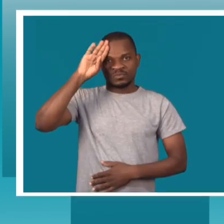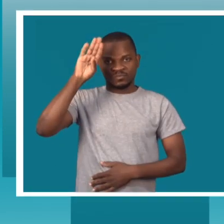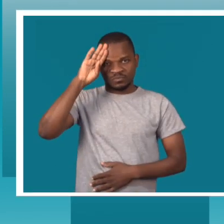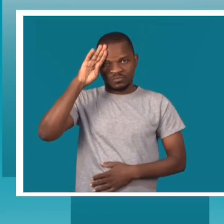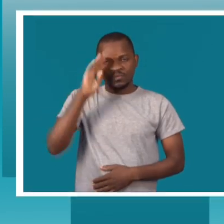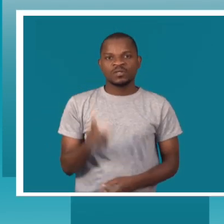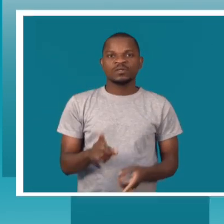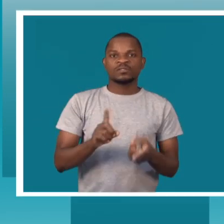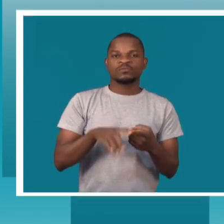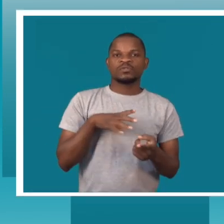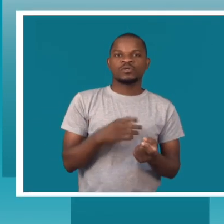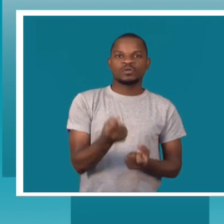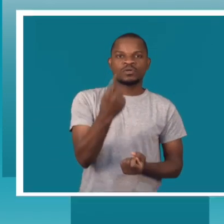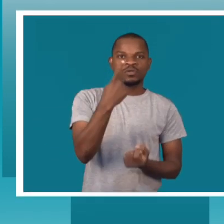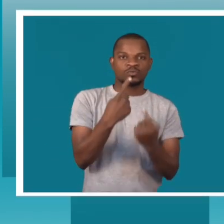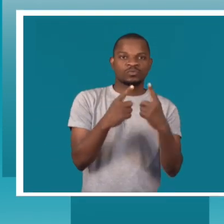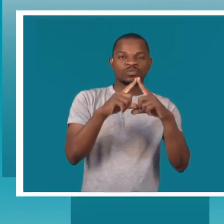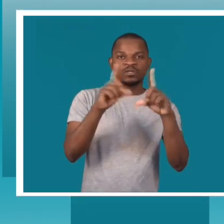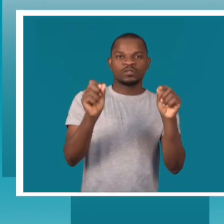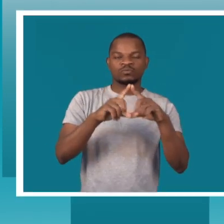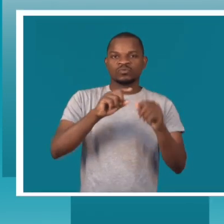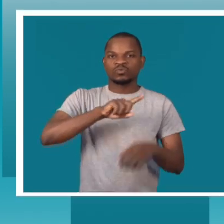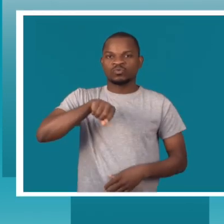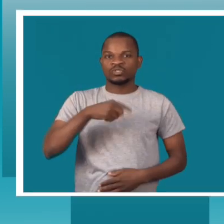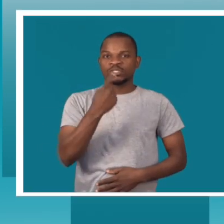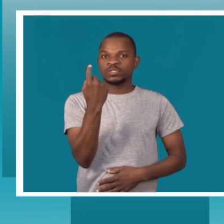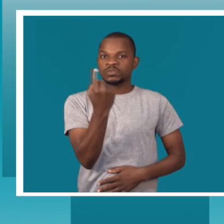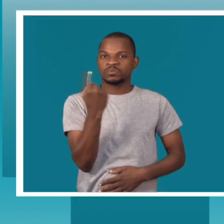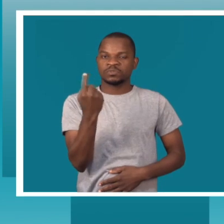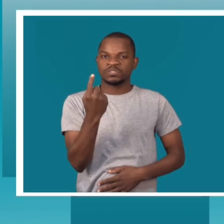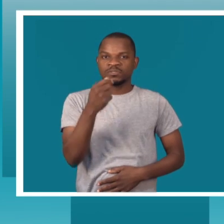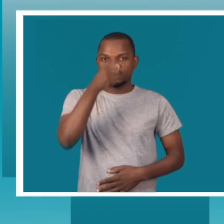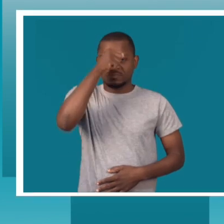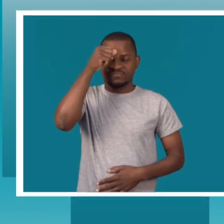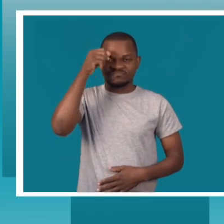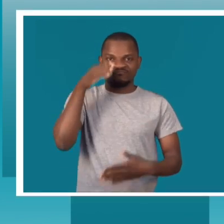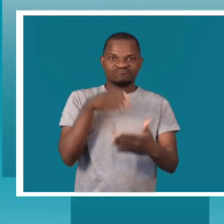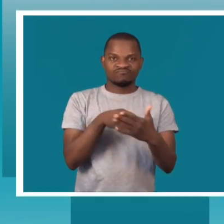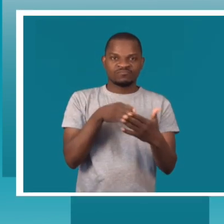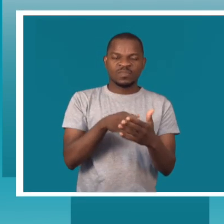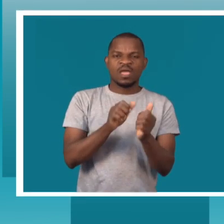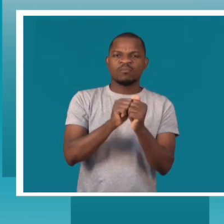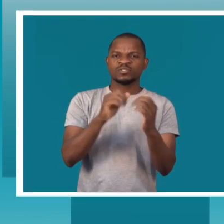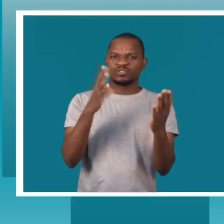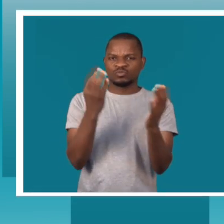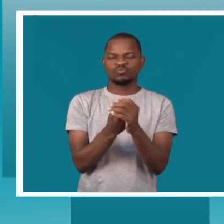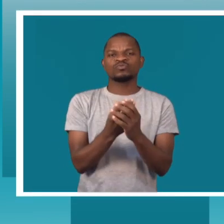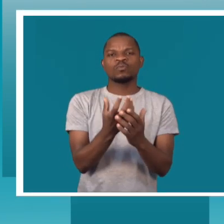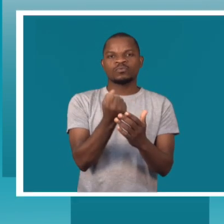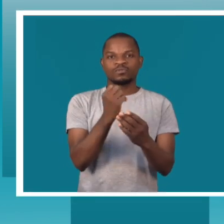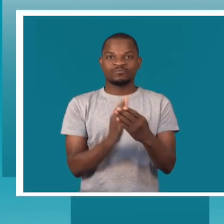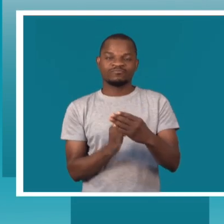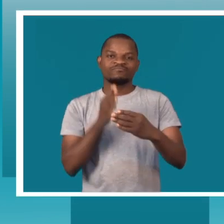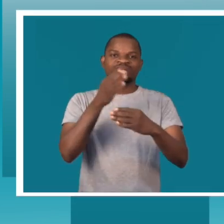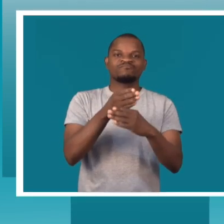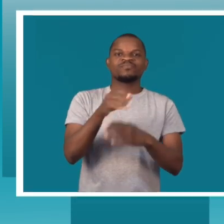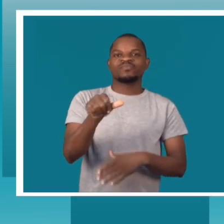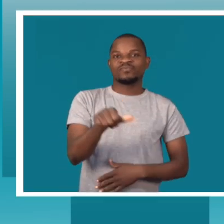coisas que talvez não conseguimos fazer da melhor forma individualmente, mas acreditamos que juntos vamos conseguir fazer da melhor